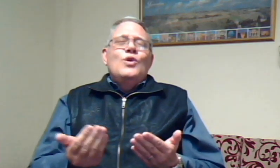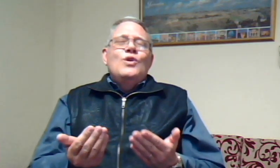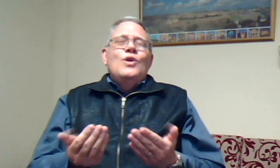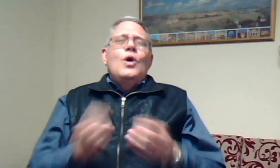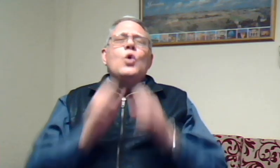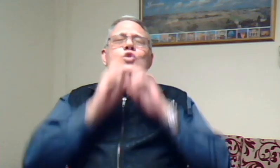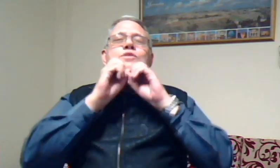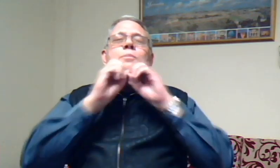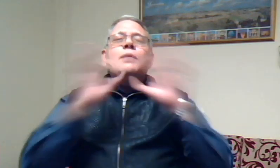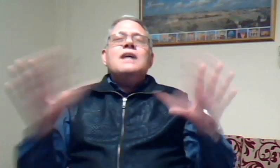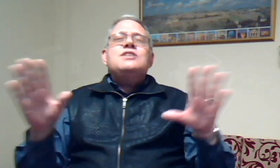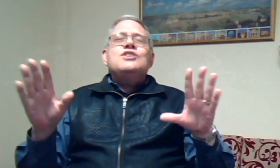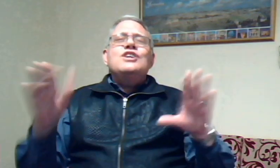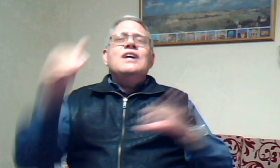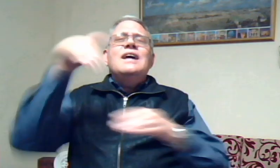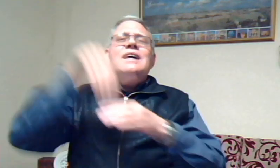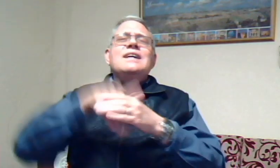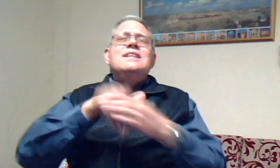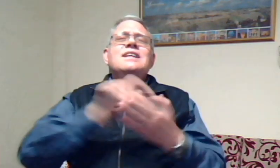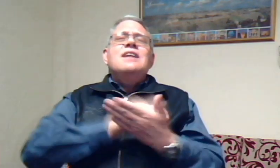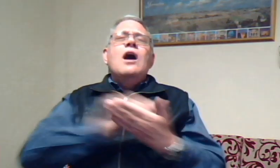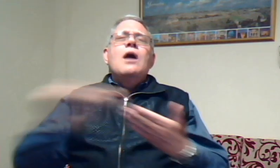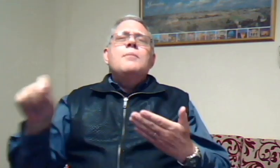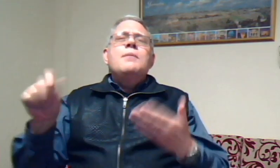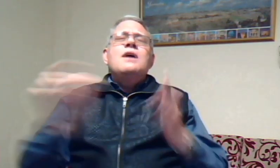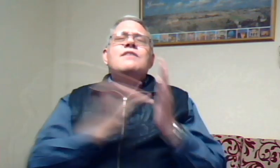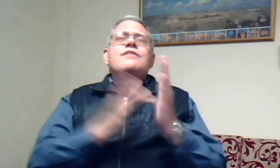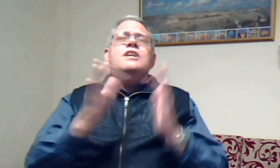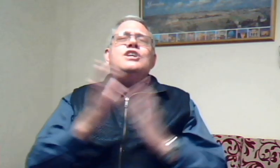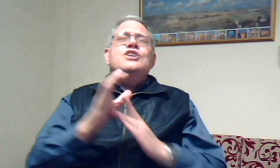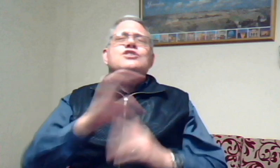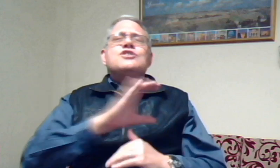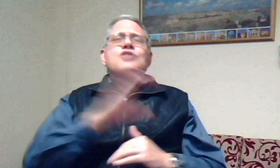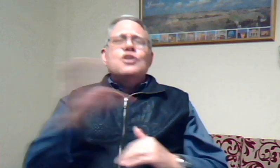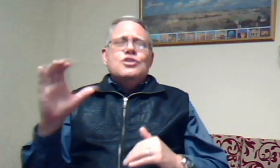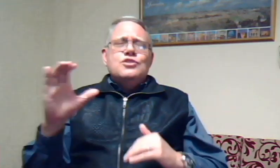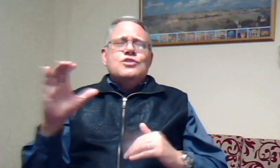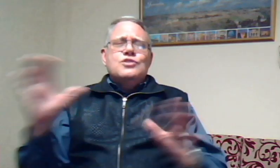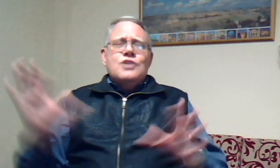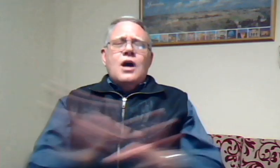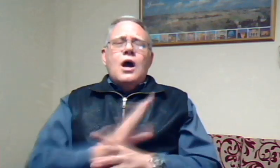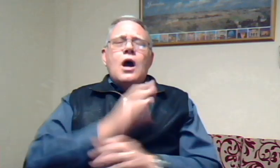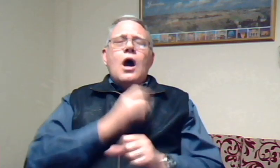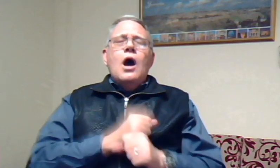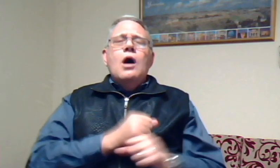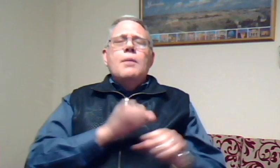Ons prijs u in die naam van Jesus Christus. Amen.